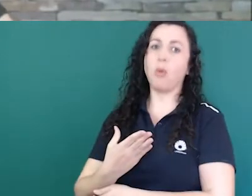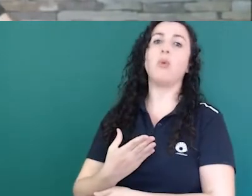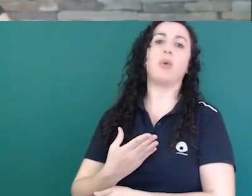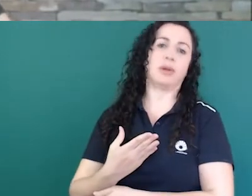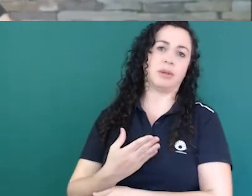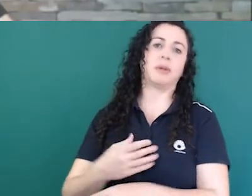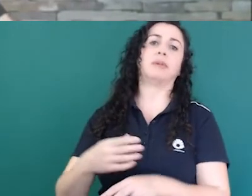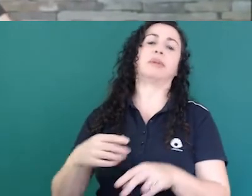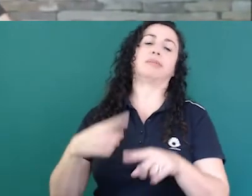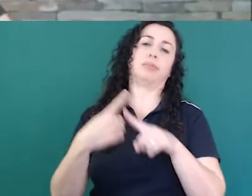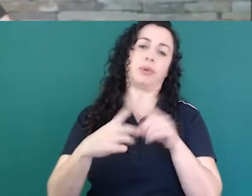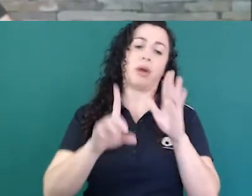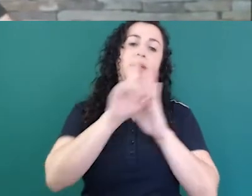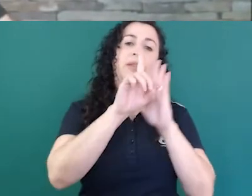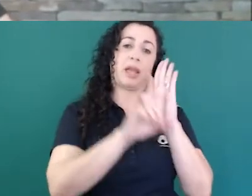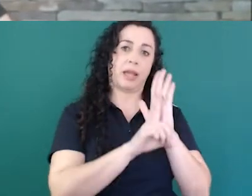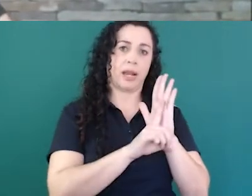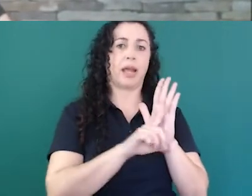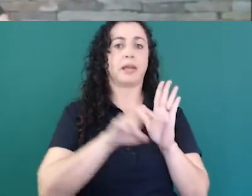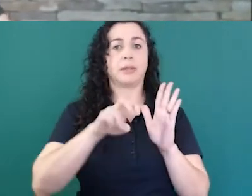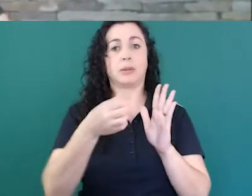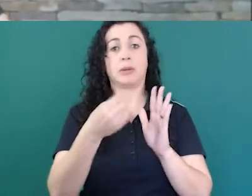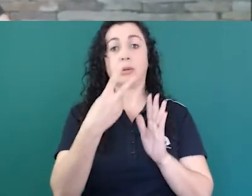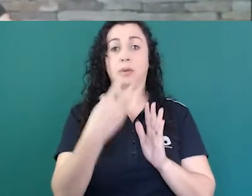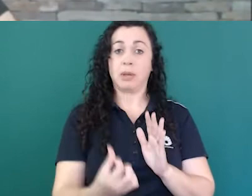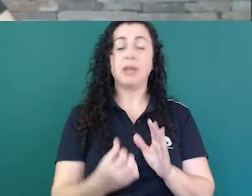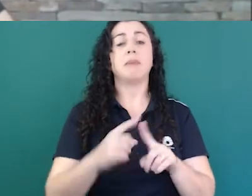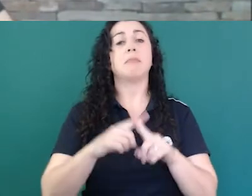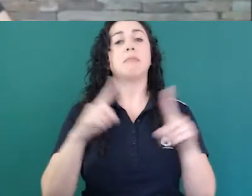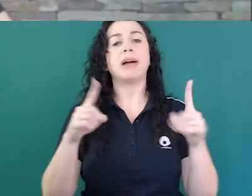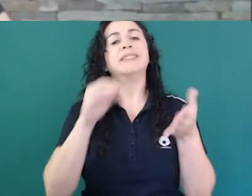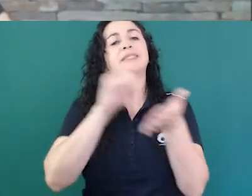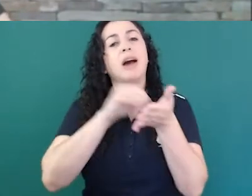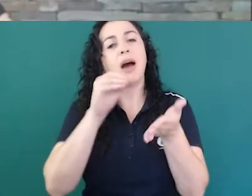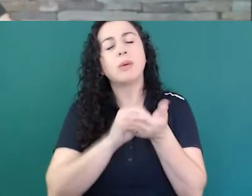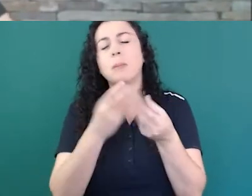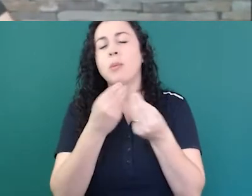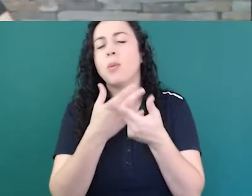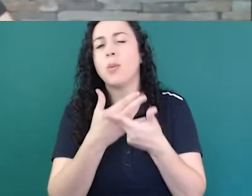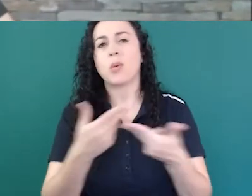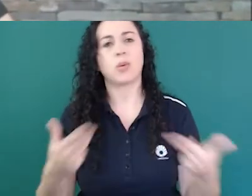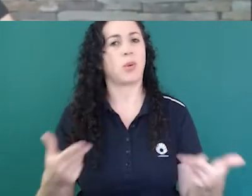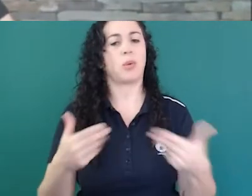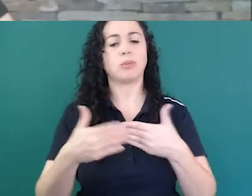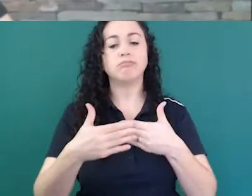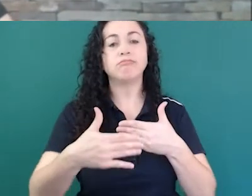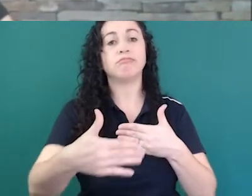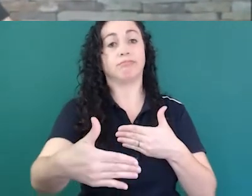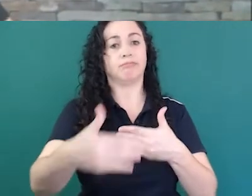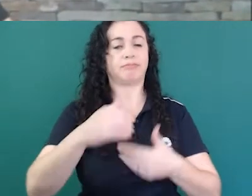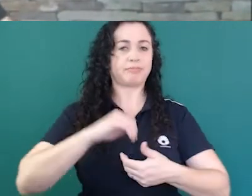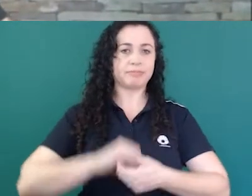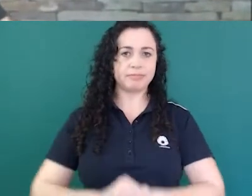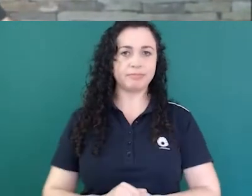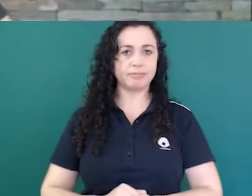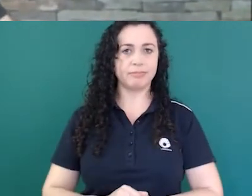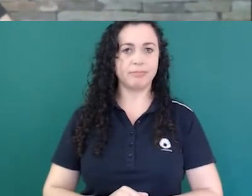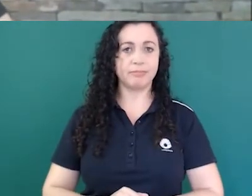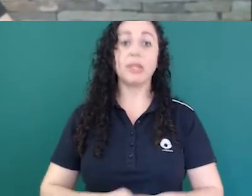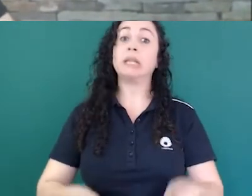várias lacunas que a gente vai ter que preencher a partir de agora e dicionários glossários eu